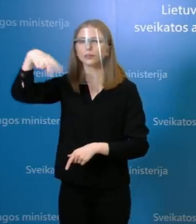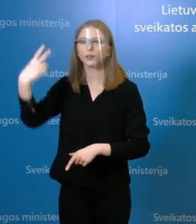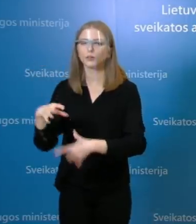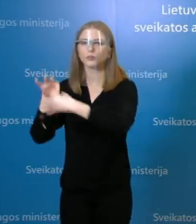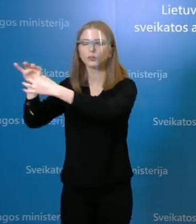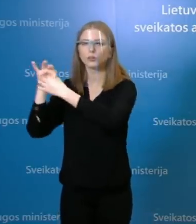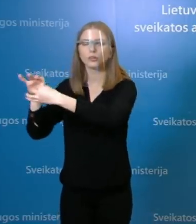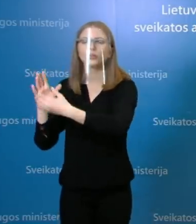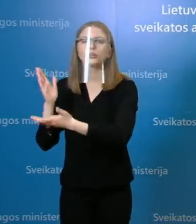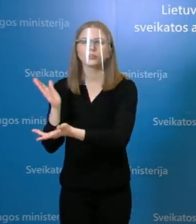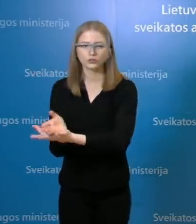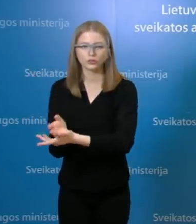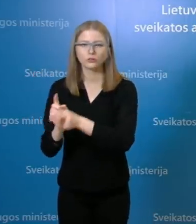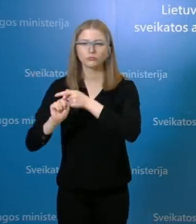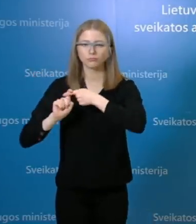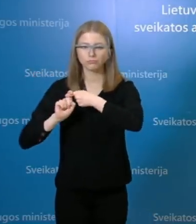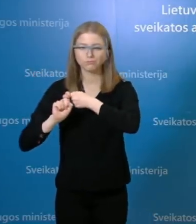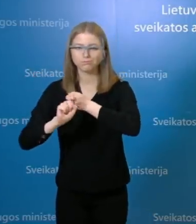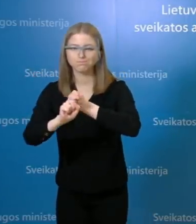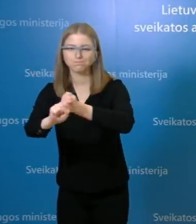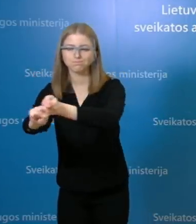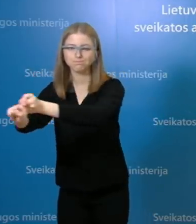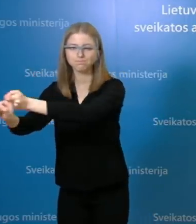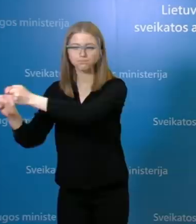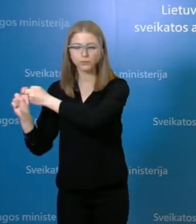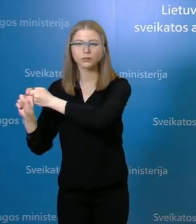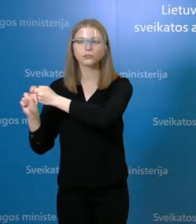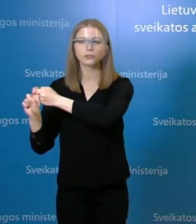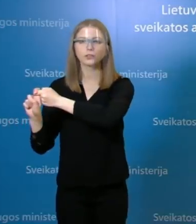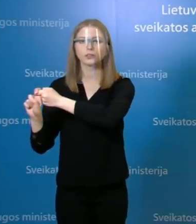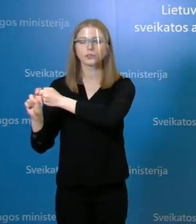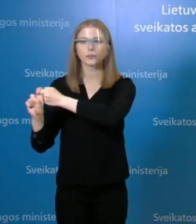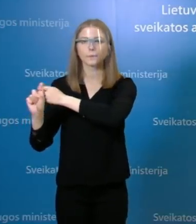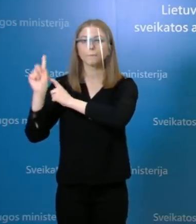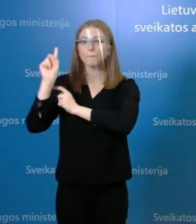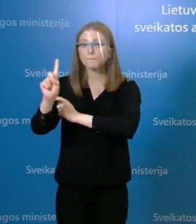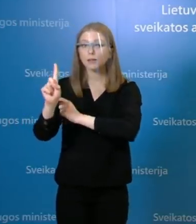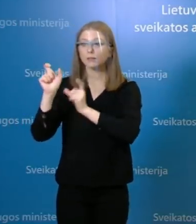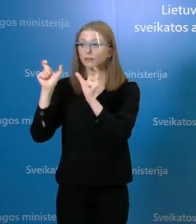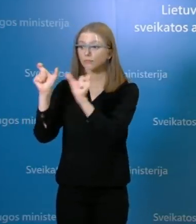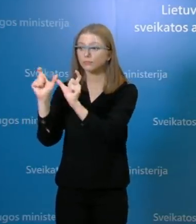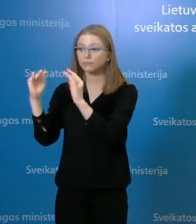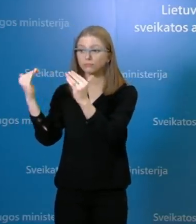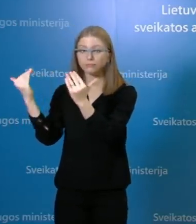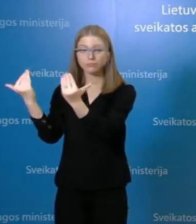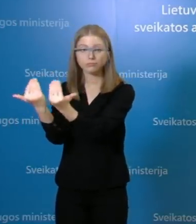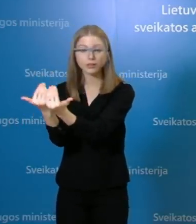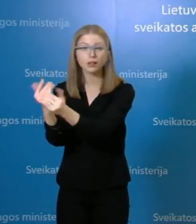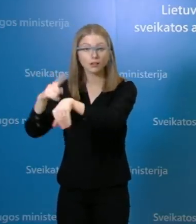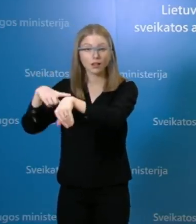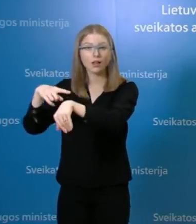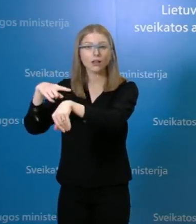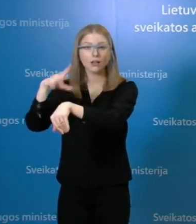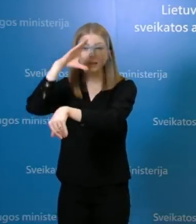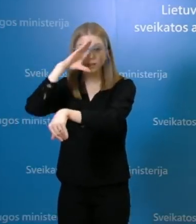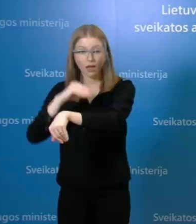kad žmonės susirgo, bet iš kitos pusės jūtas laiku izoliavimas mus šiek tiek nuramina, kad